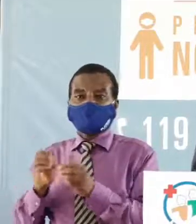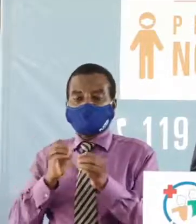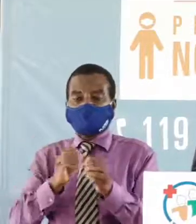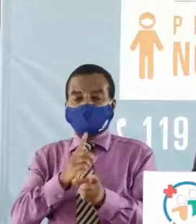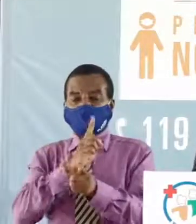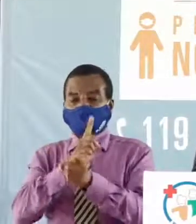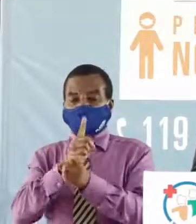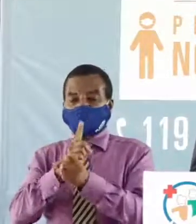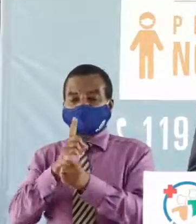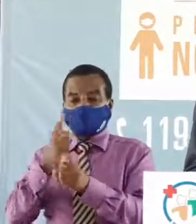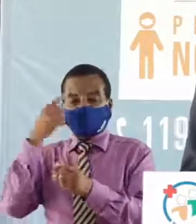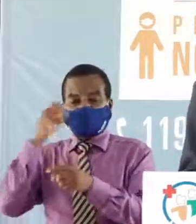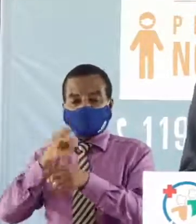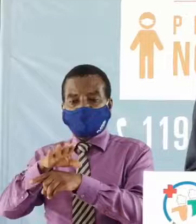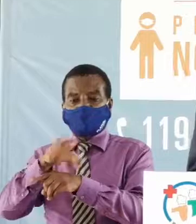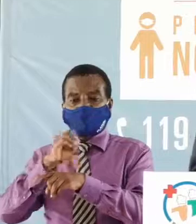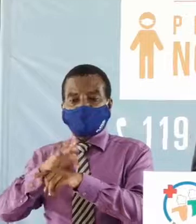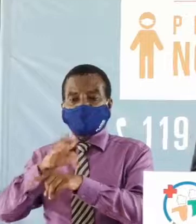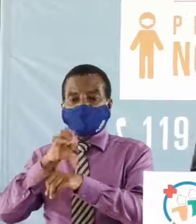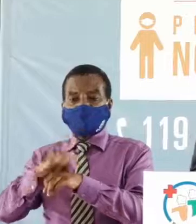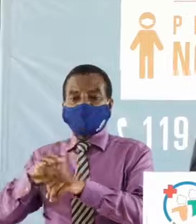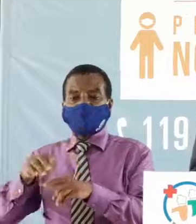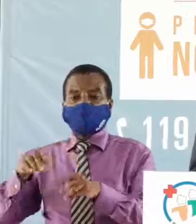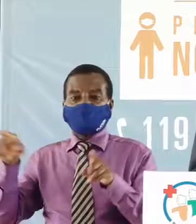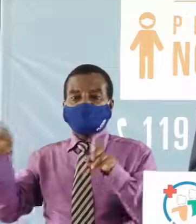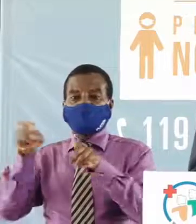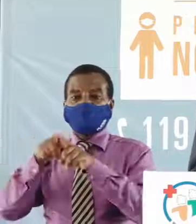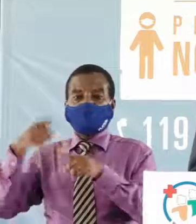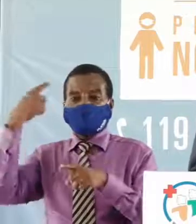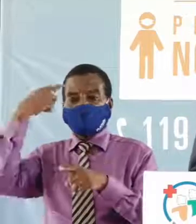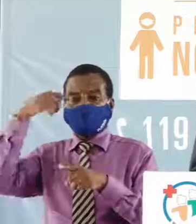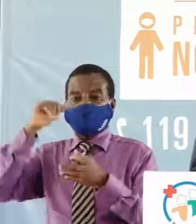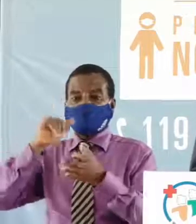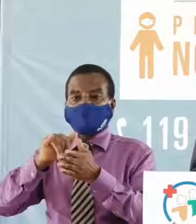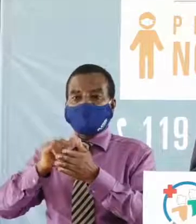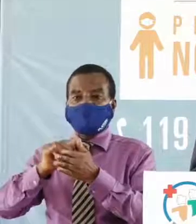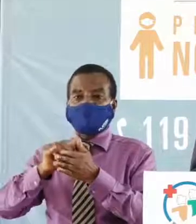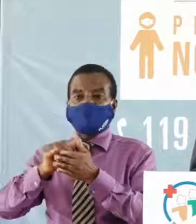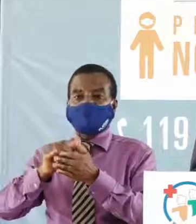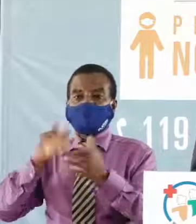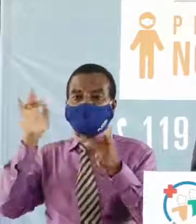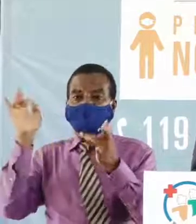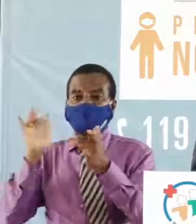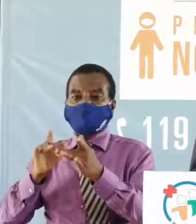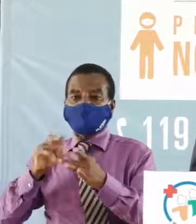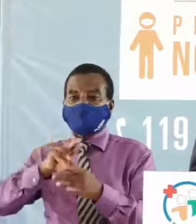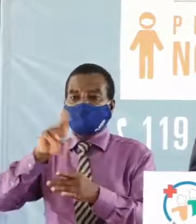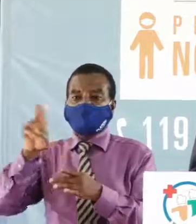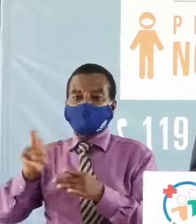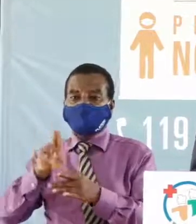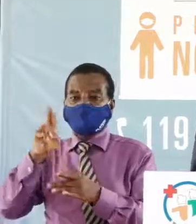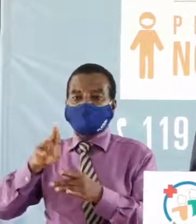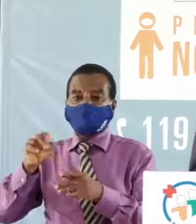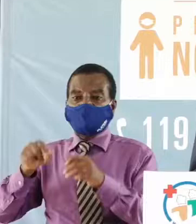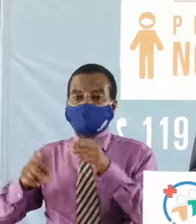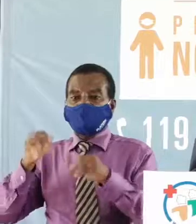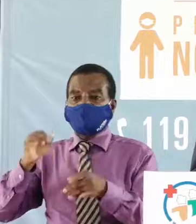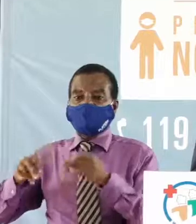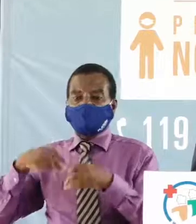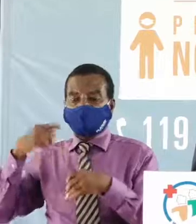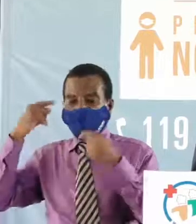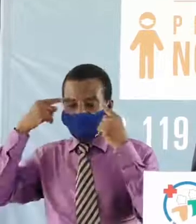conseils pour ces consignes et notamment aussi pour ces contacts utiles au cas où vous avez des